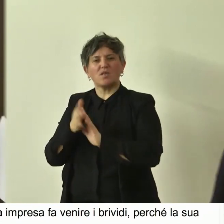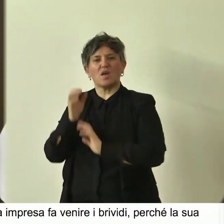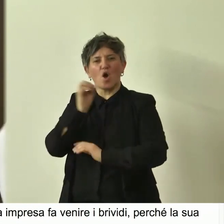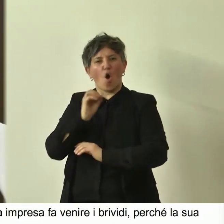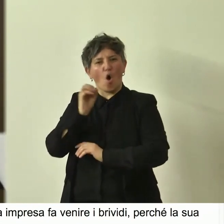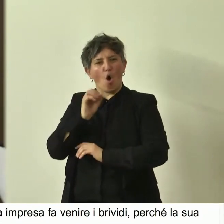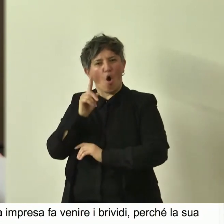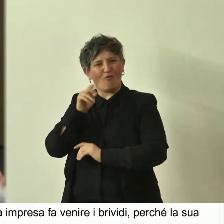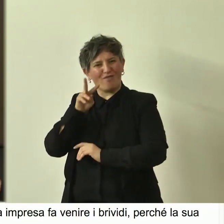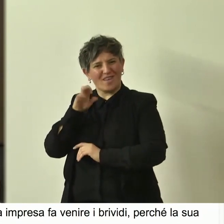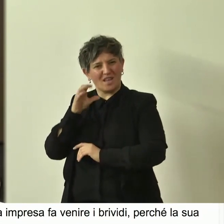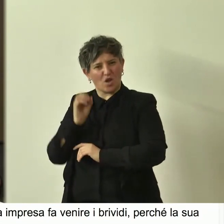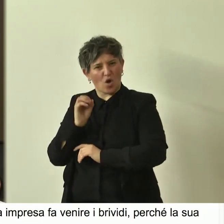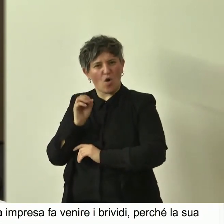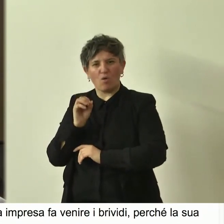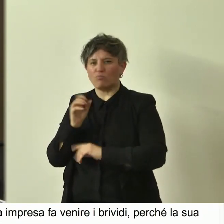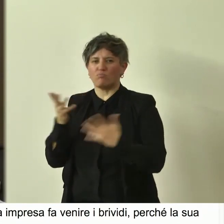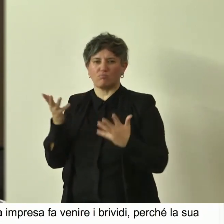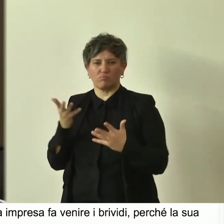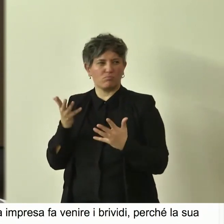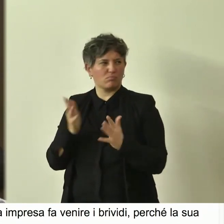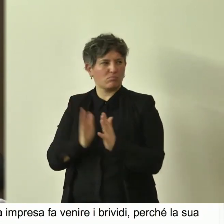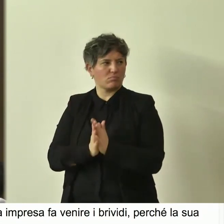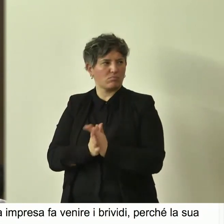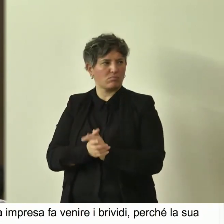libro